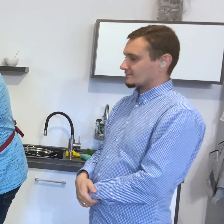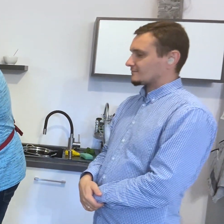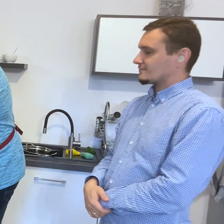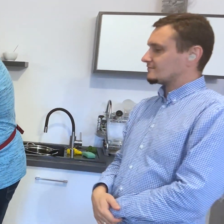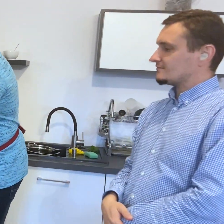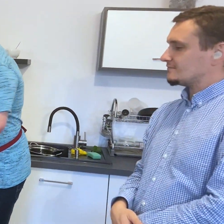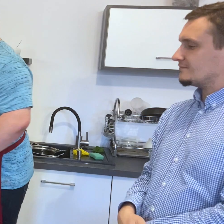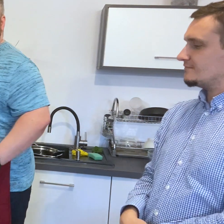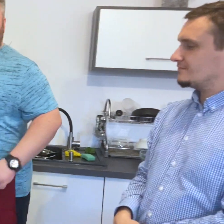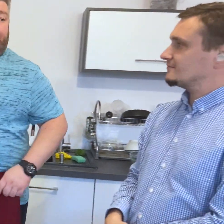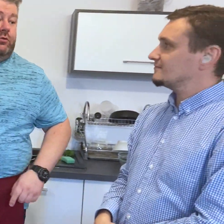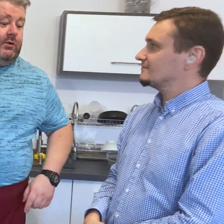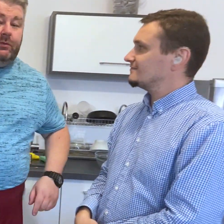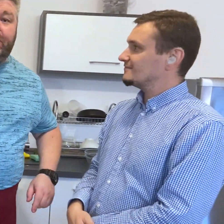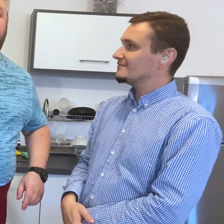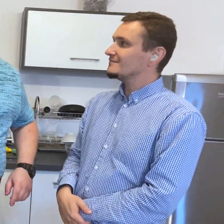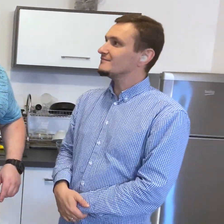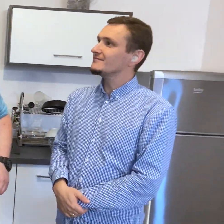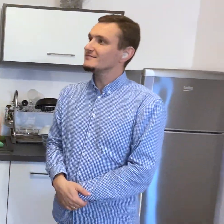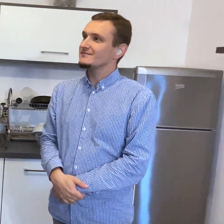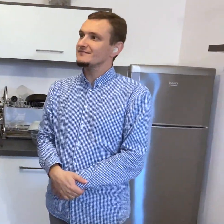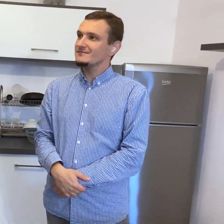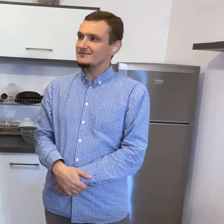I przygotuję sobie świeżą kolędę.